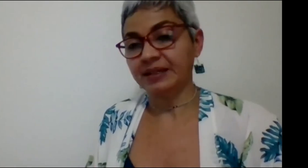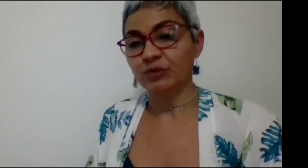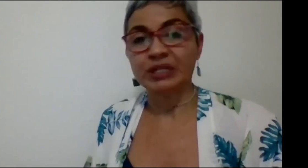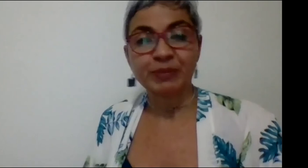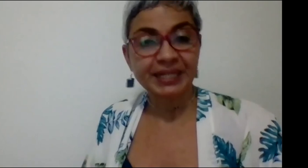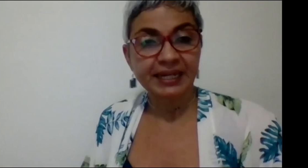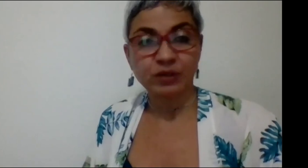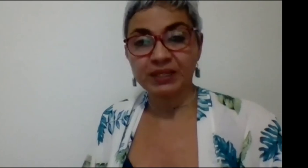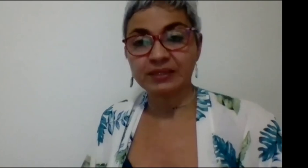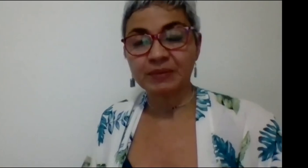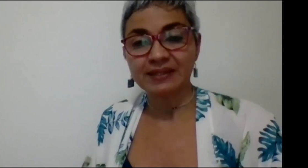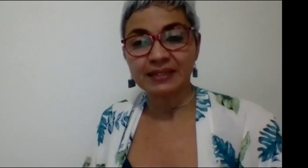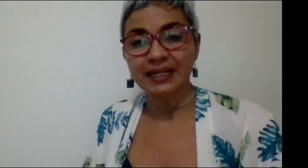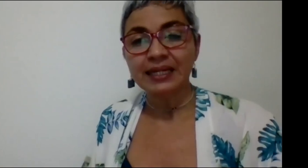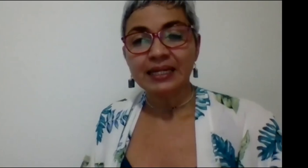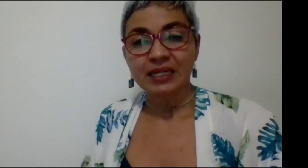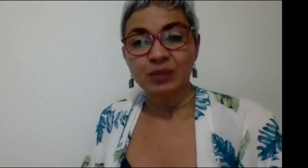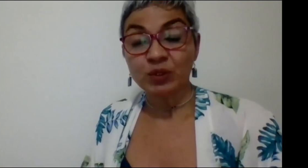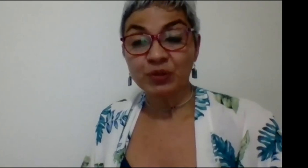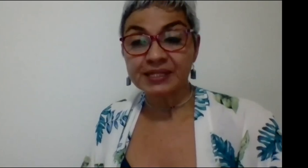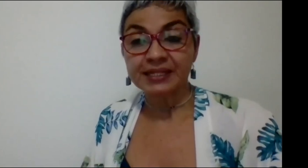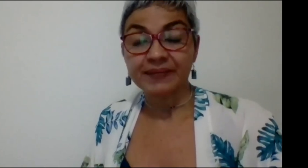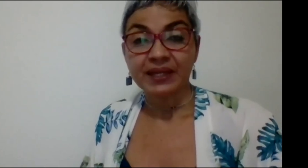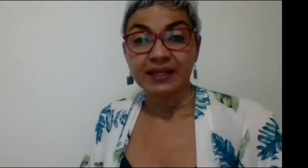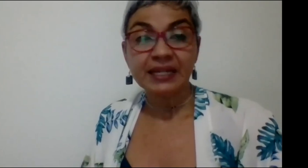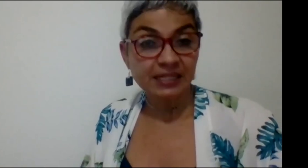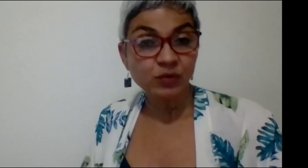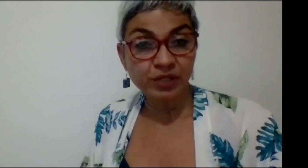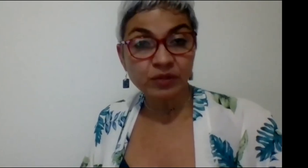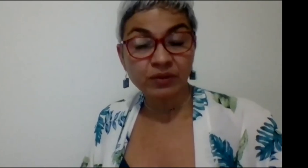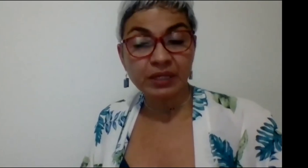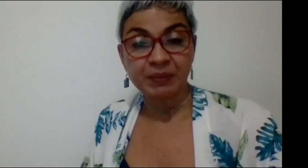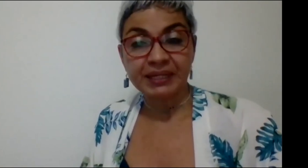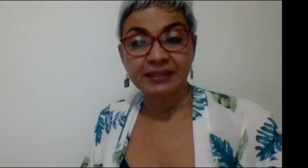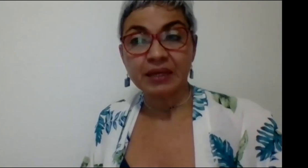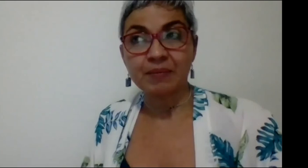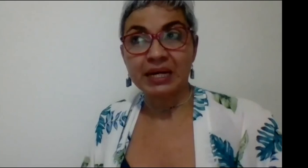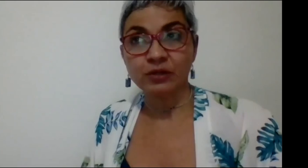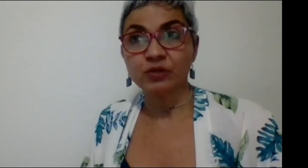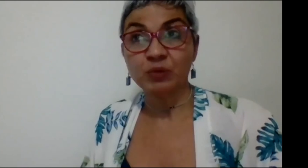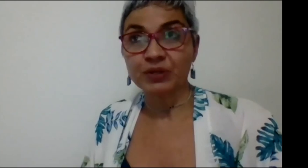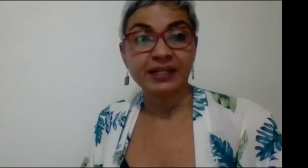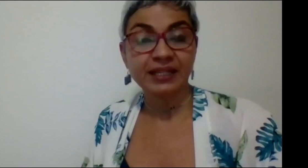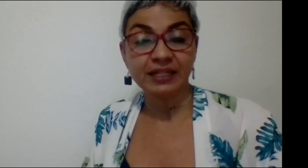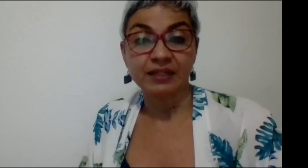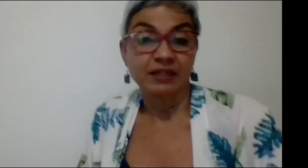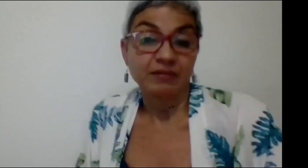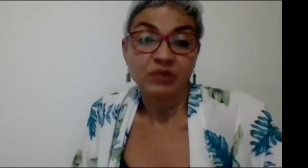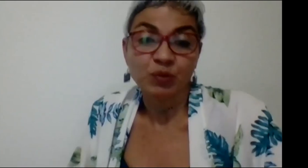estudiar pregrado, para hacer maestría, ¿qué podemos hacer? Y ese es un reto que me parece valioso, importante y no